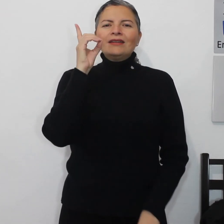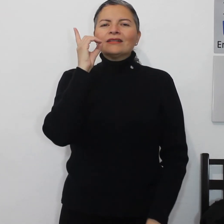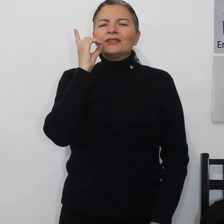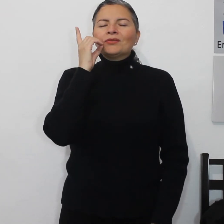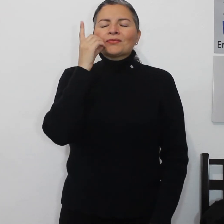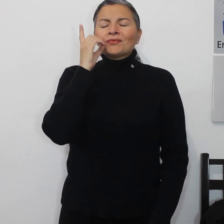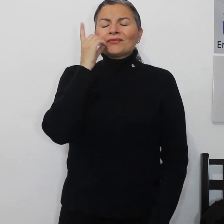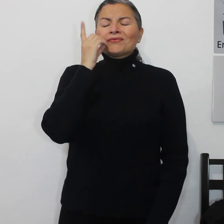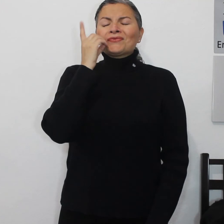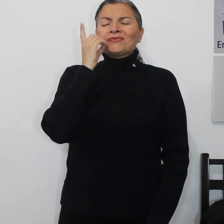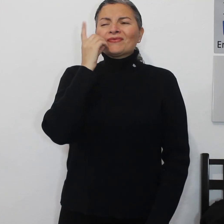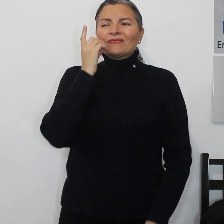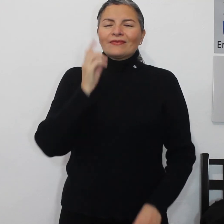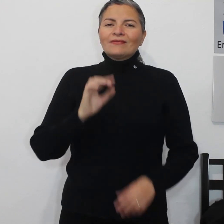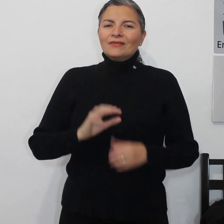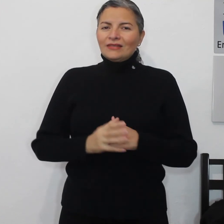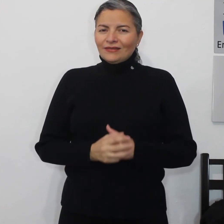con